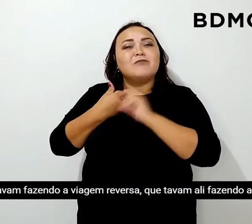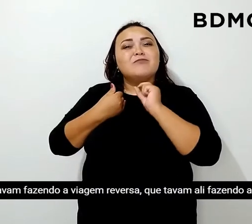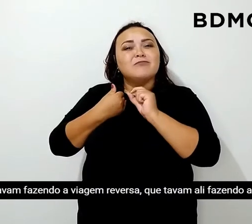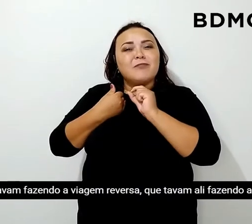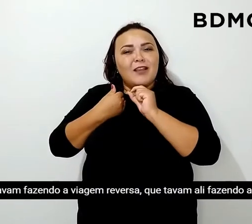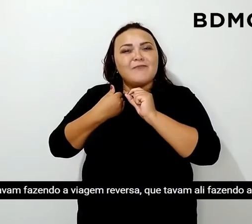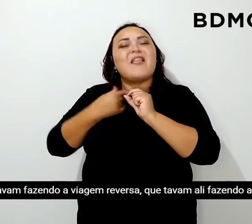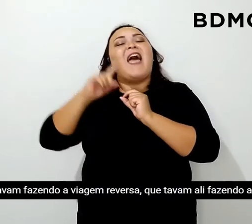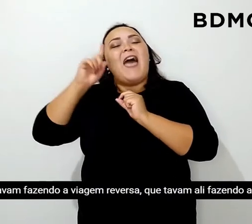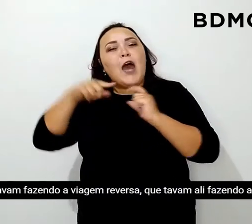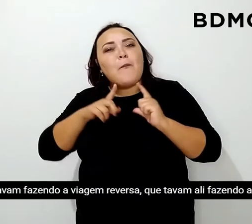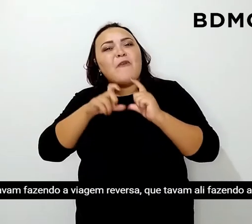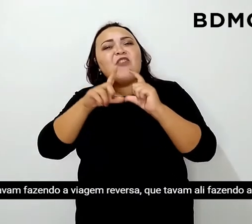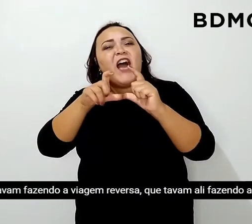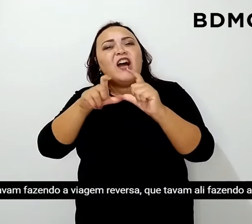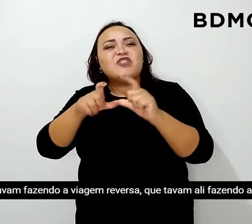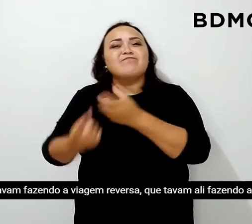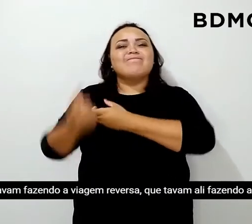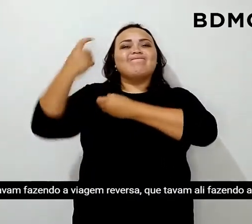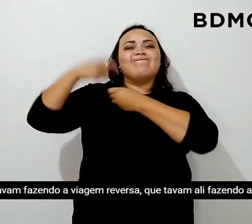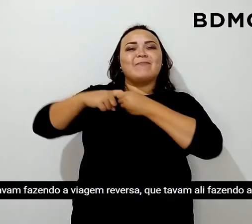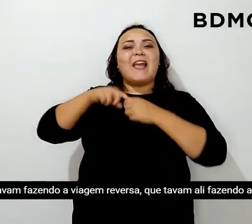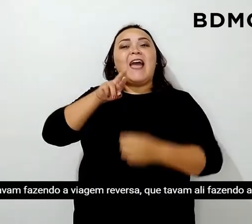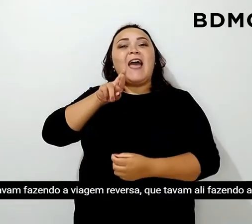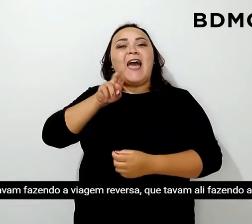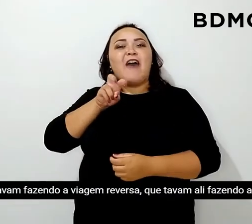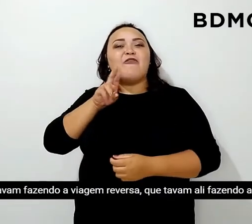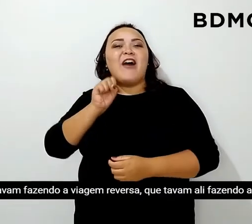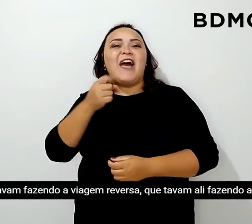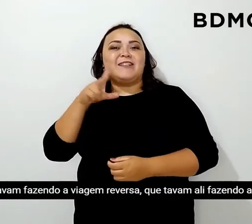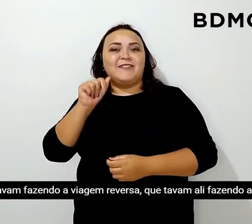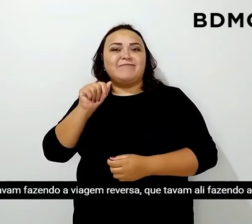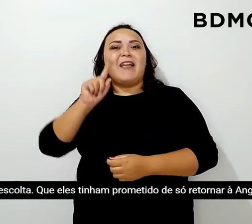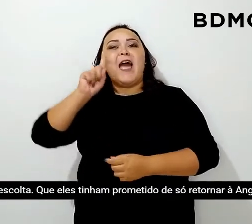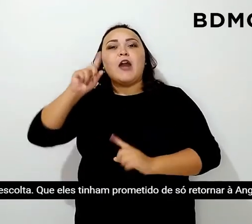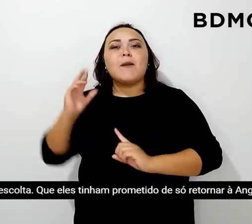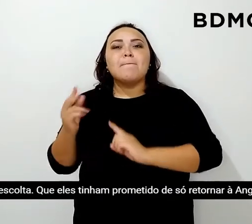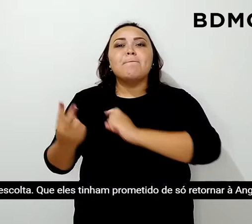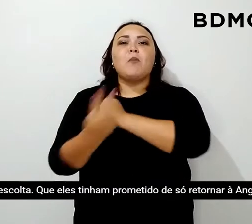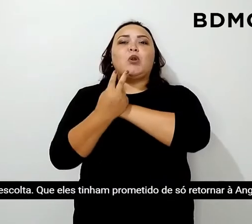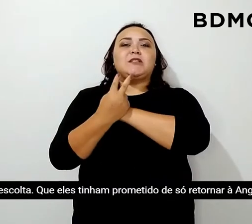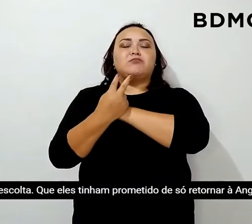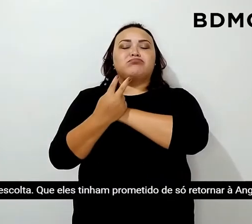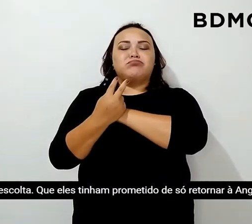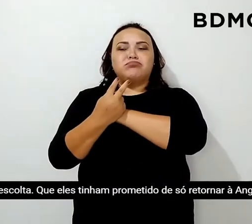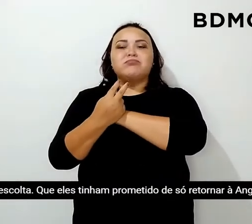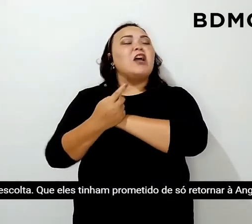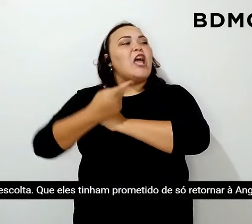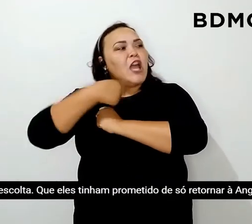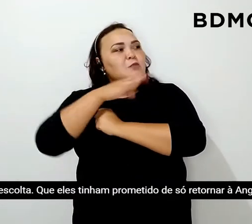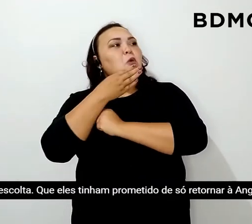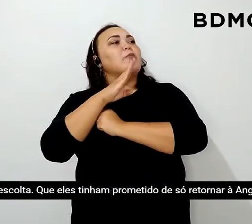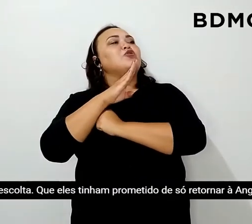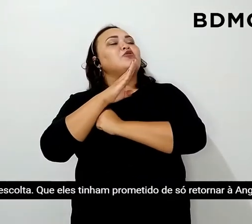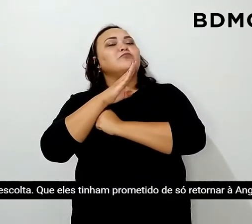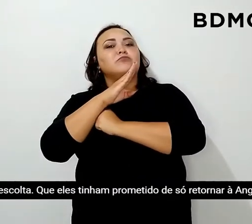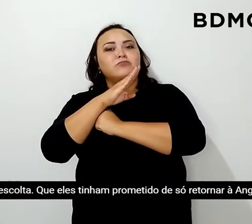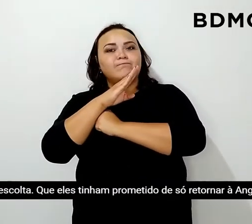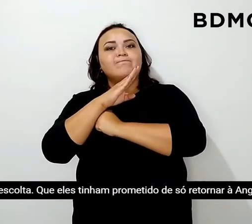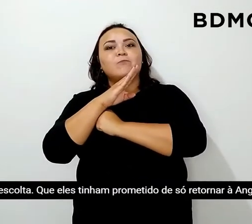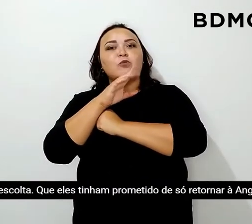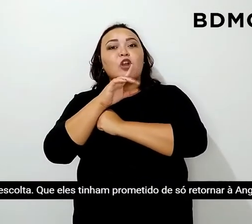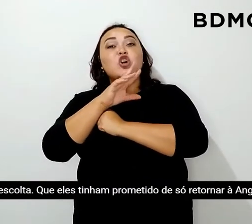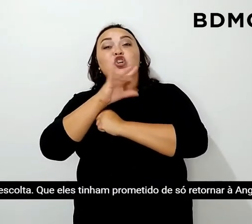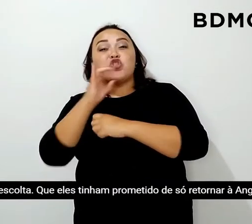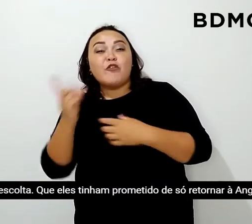eles estavam fazendo a viagem reversa, que estavam ali fazendo a minha escolta, que eles tinham prometido de só